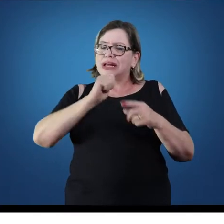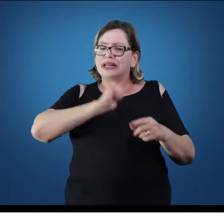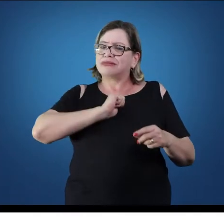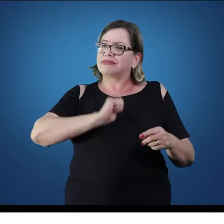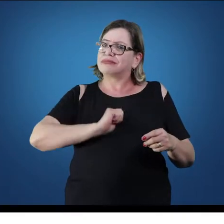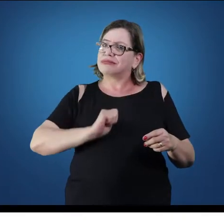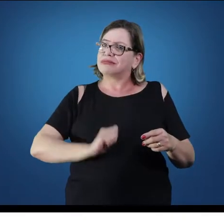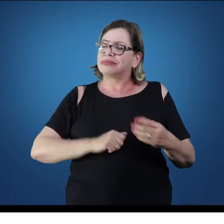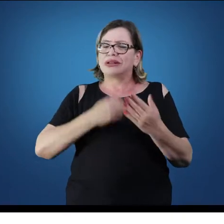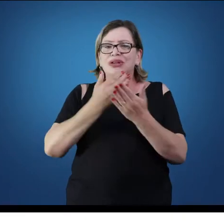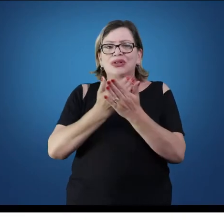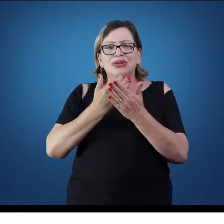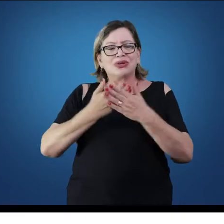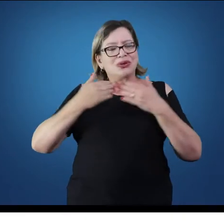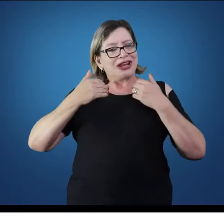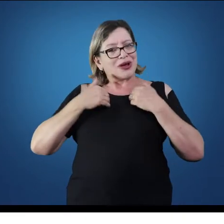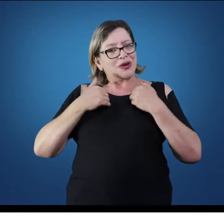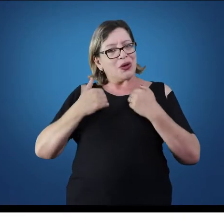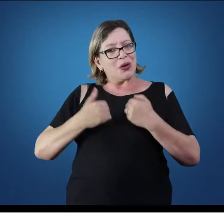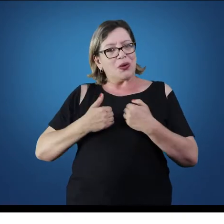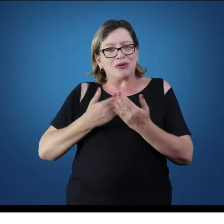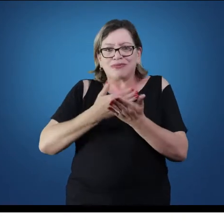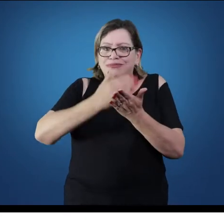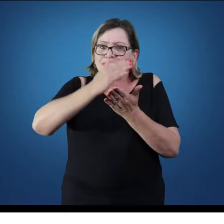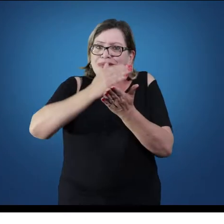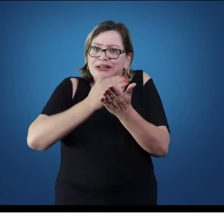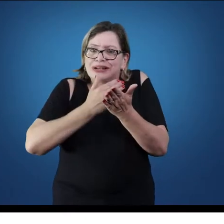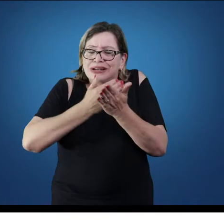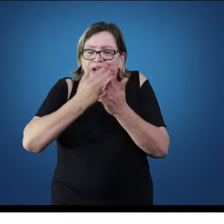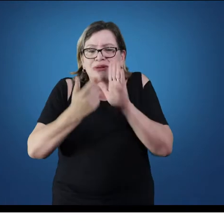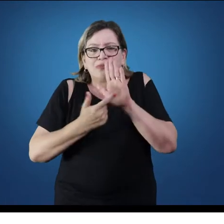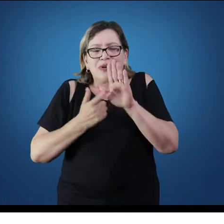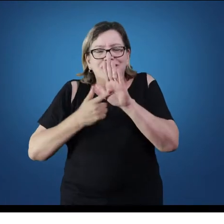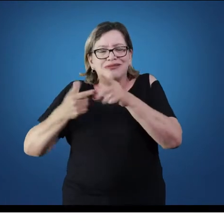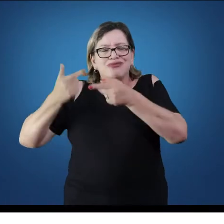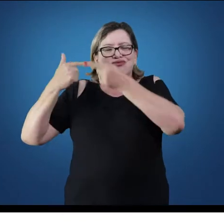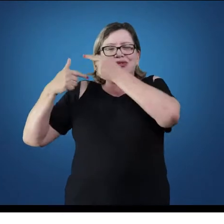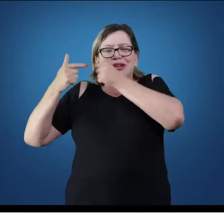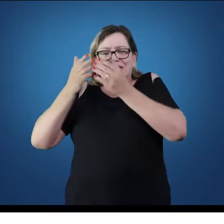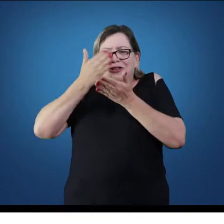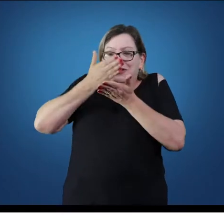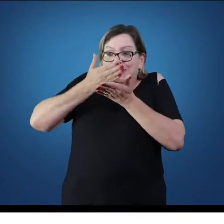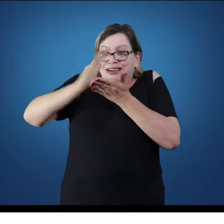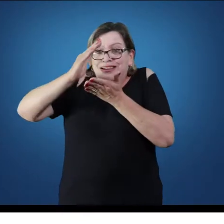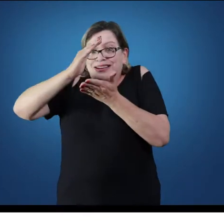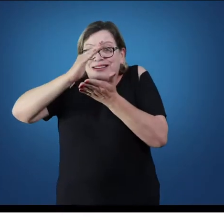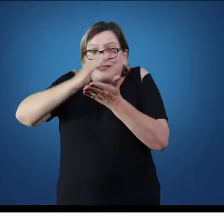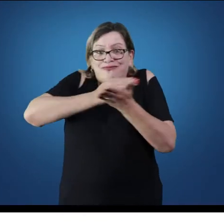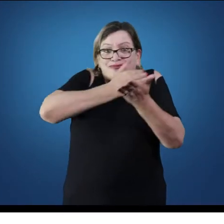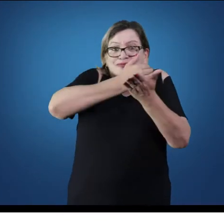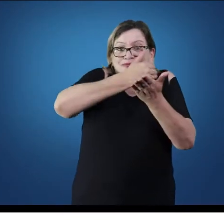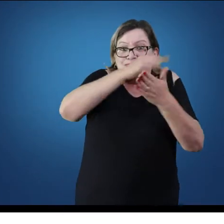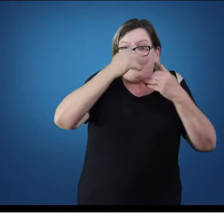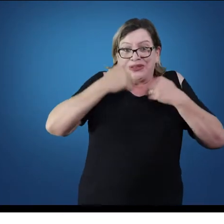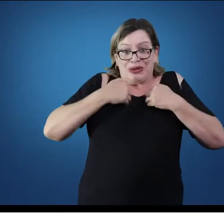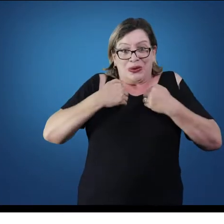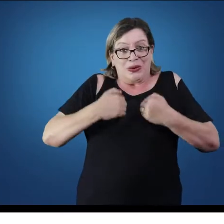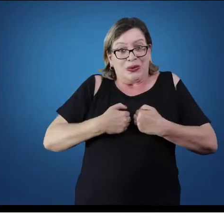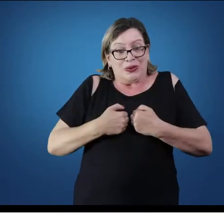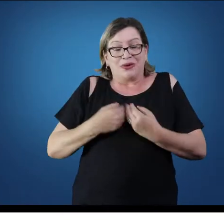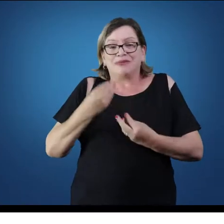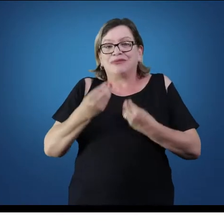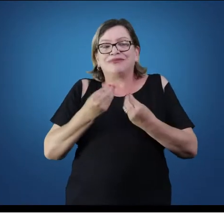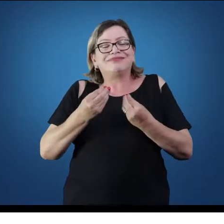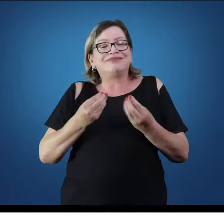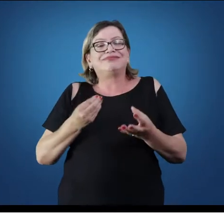corpo em partes, vem desde o latim, do cortar em partes, que é a semântica da palavra